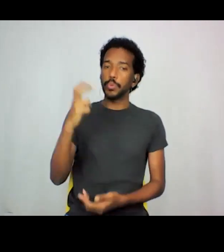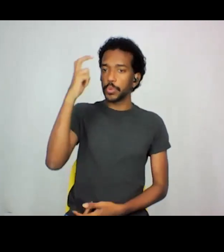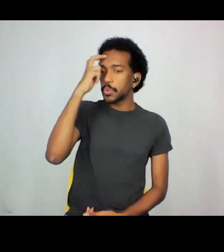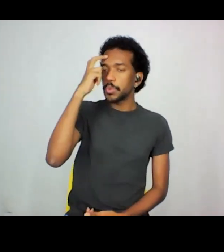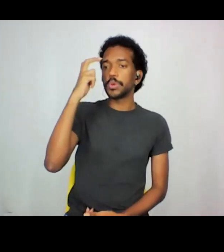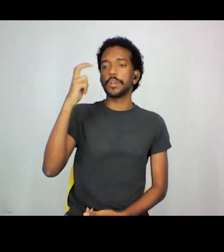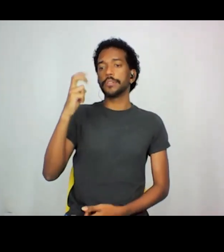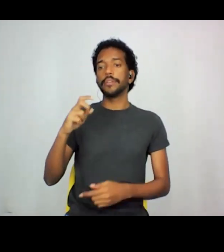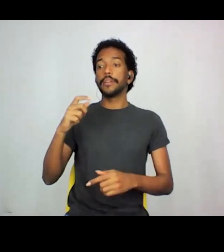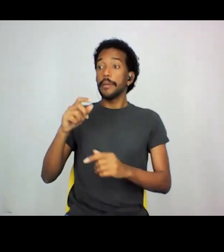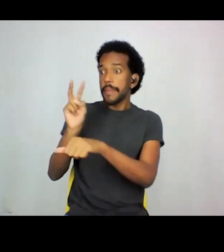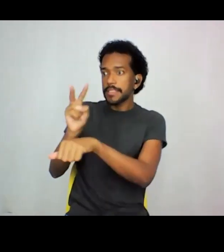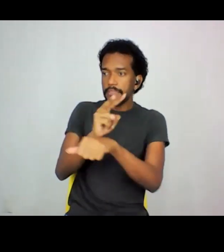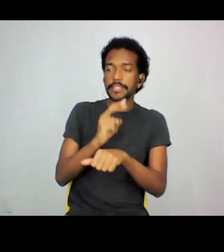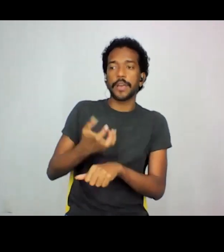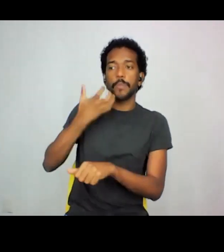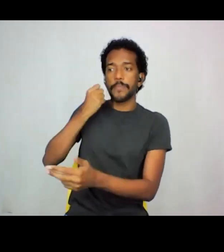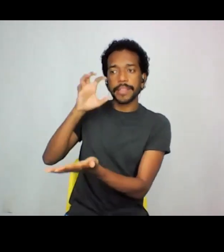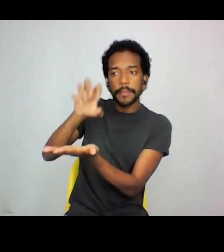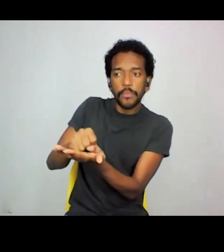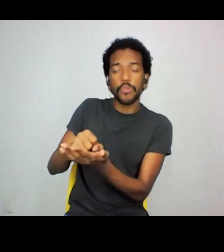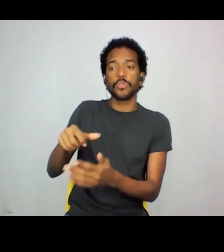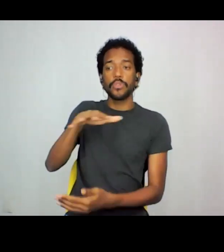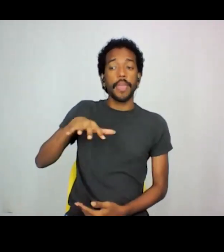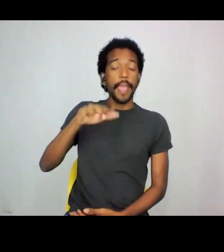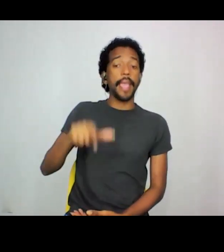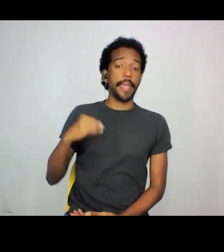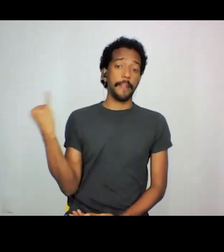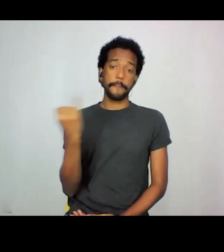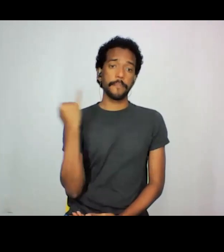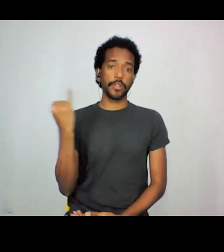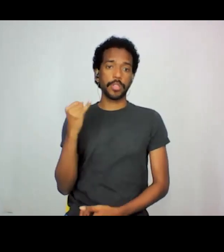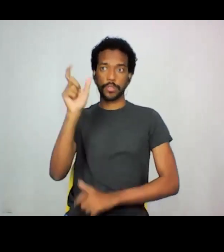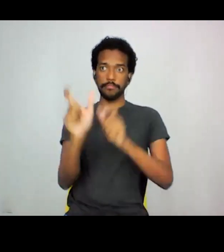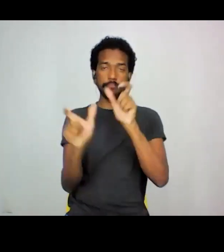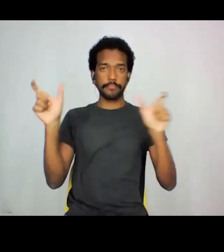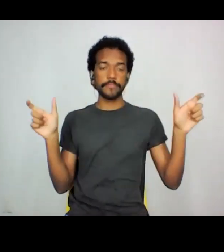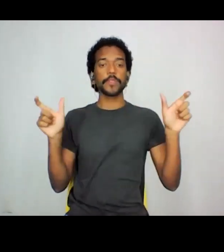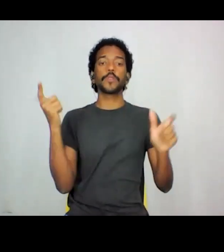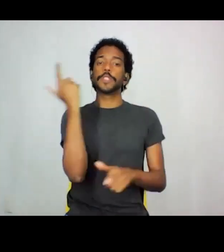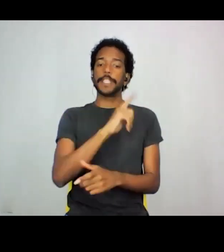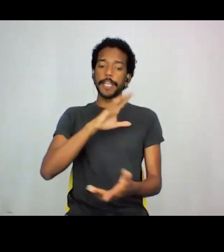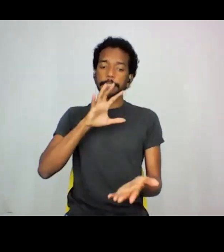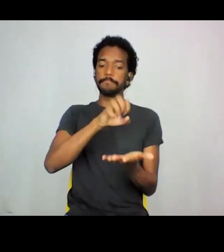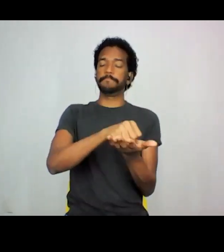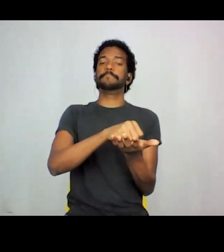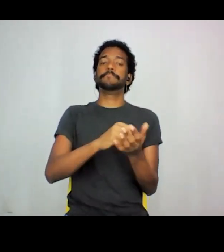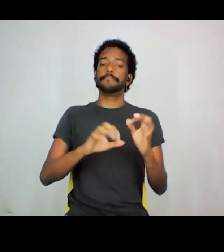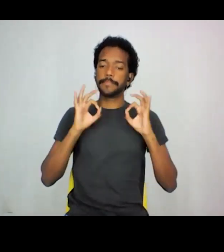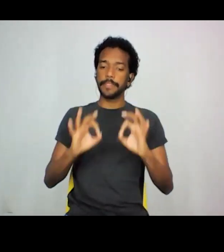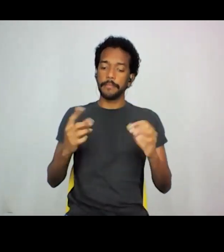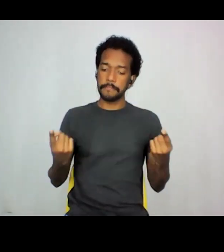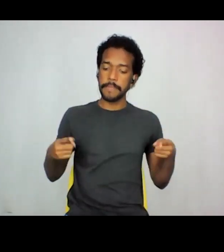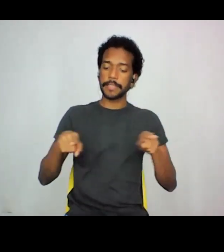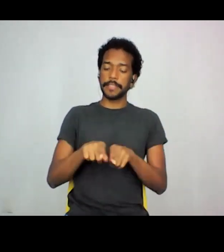desses patrimônios e que é importante que os museus estejam como parceiros fortalecendo essas populações e esses grupos.